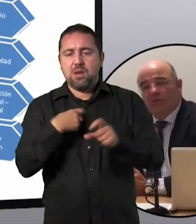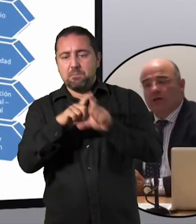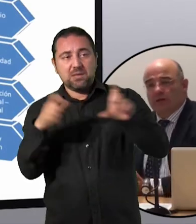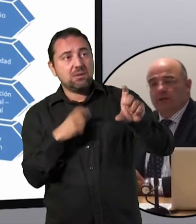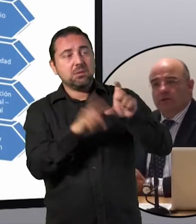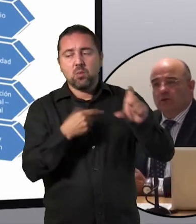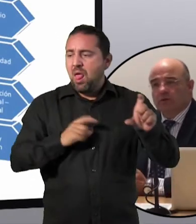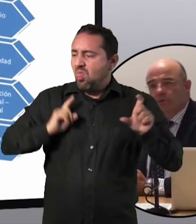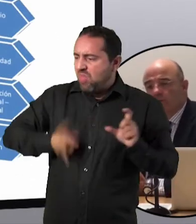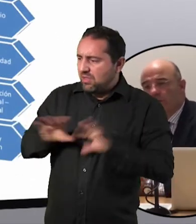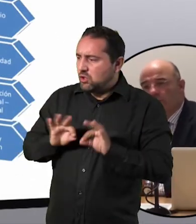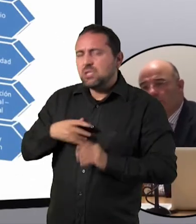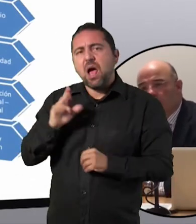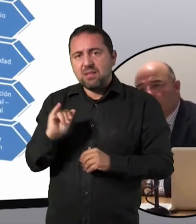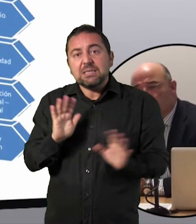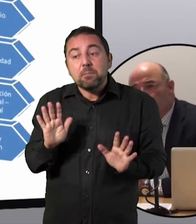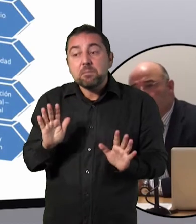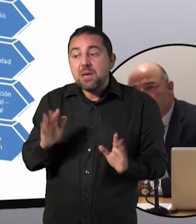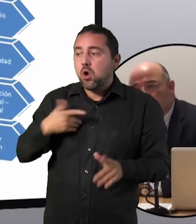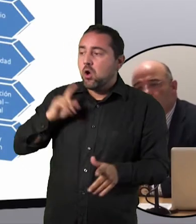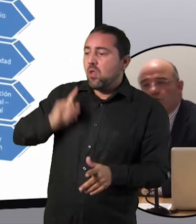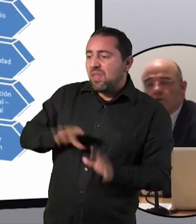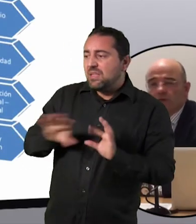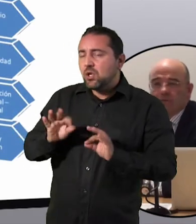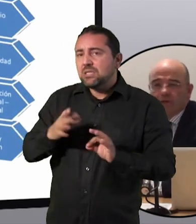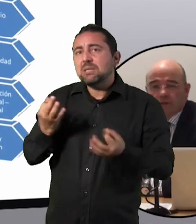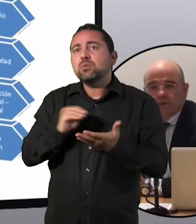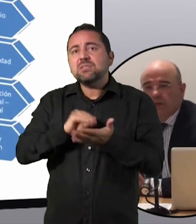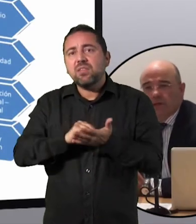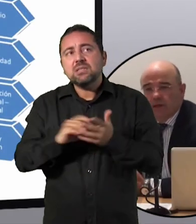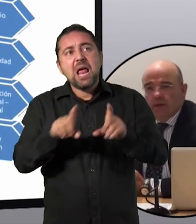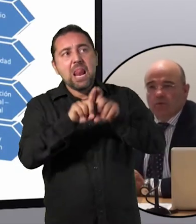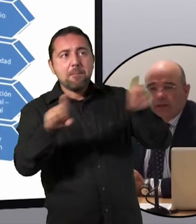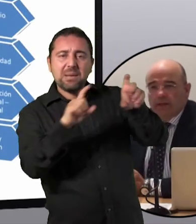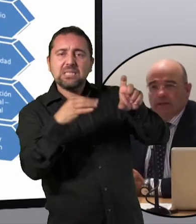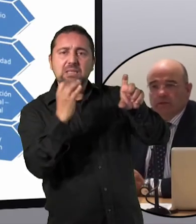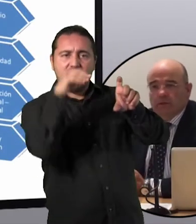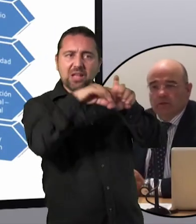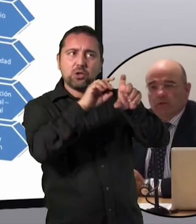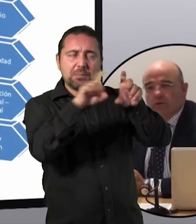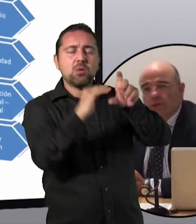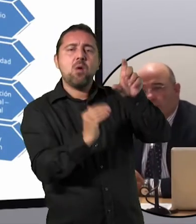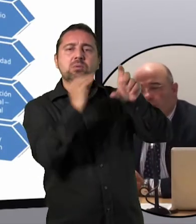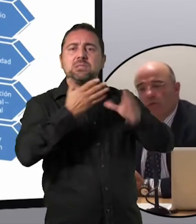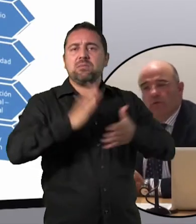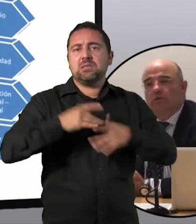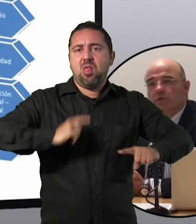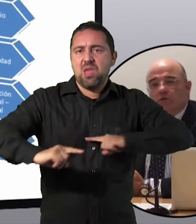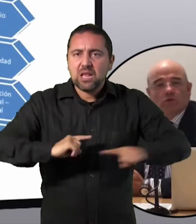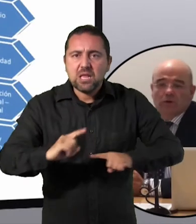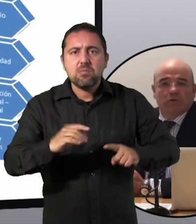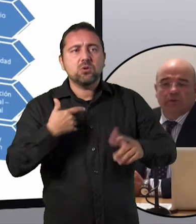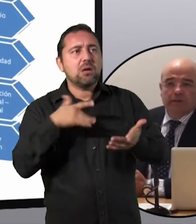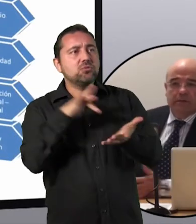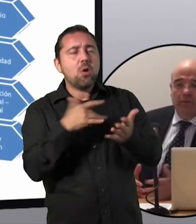cuenta ajena no toma decisiones, pero normalmente lo toma en estadios de las empresas ya muy altas. Cuando es directivo,